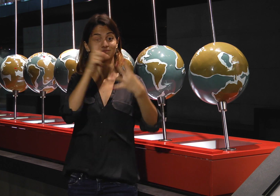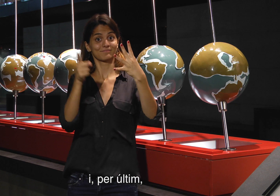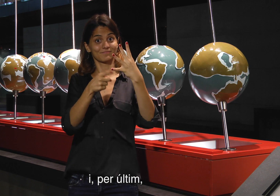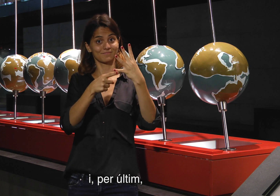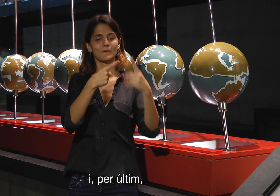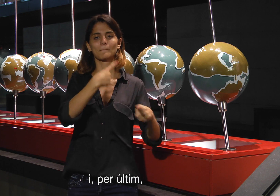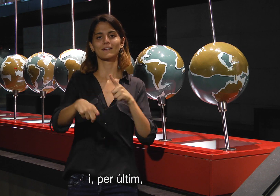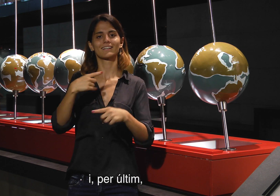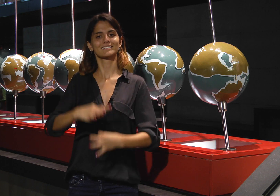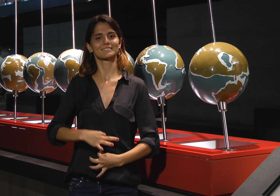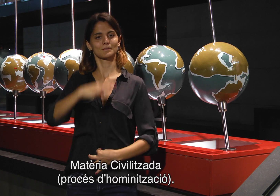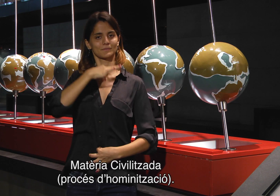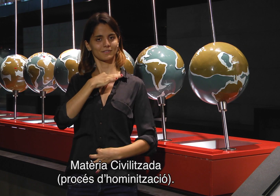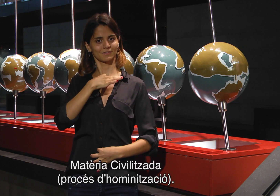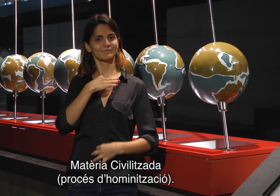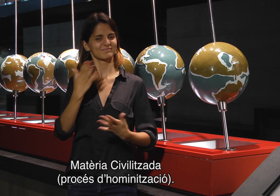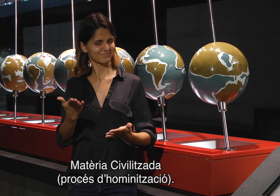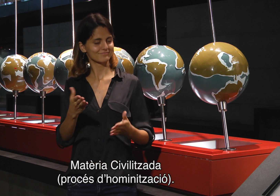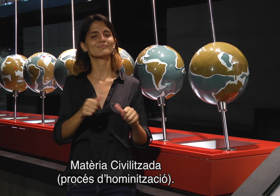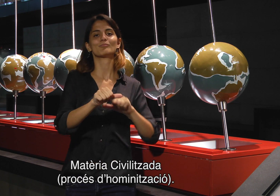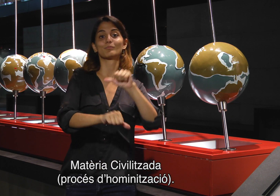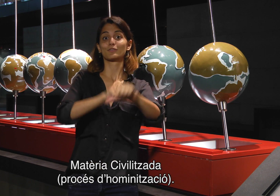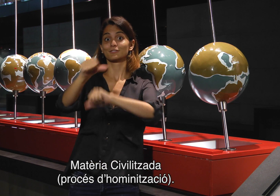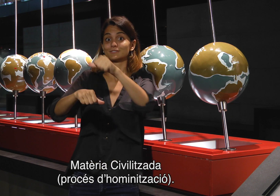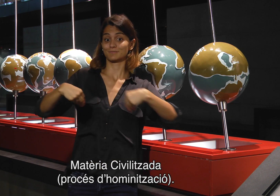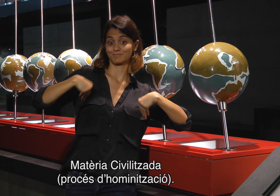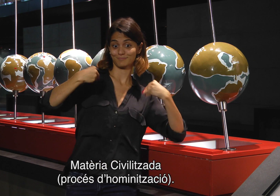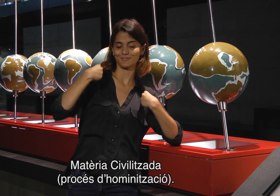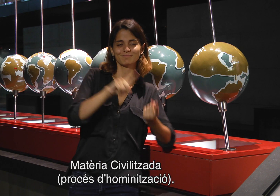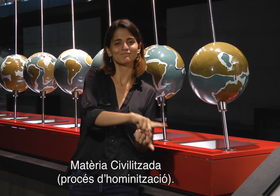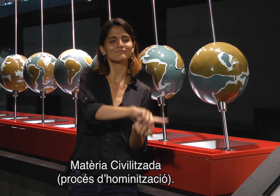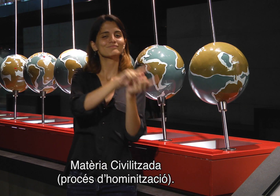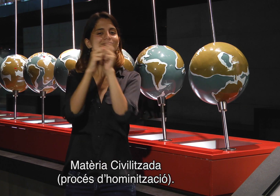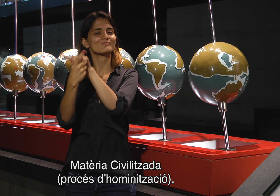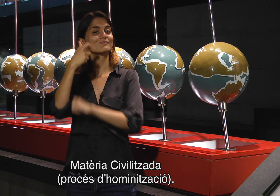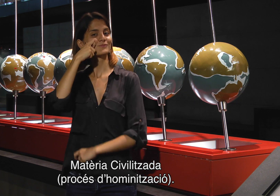i, per últim, matèria civilitzada, procés d'hominització.